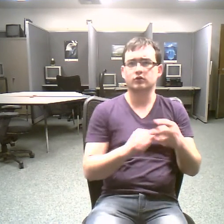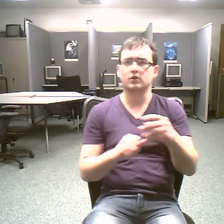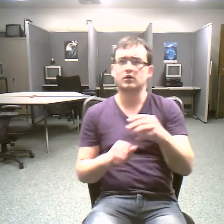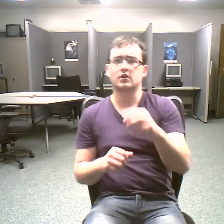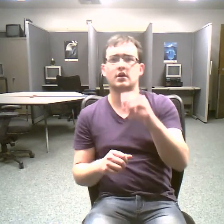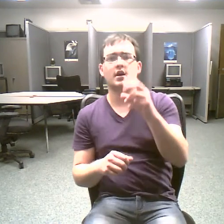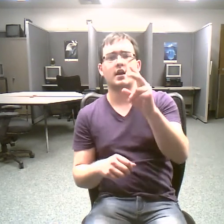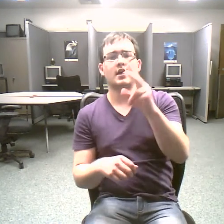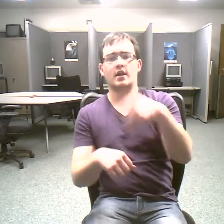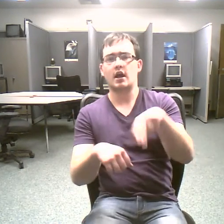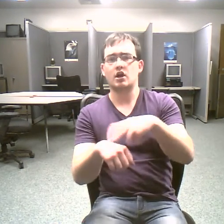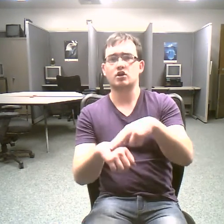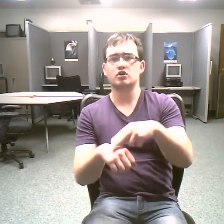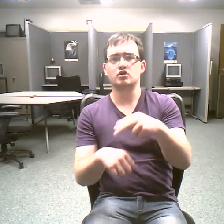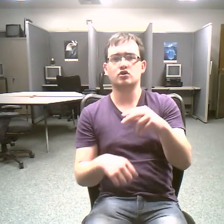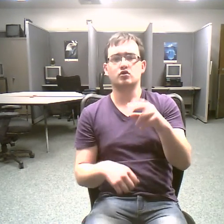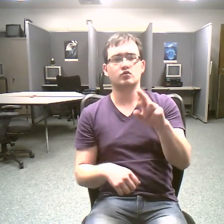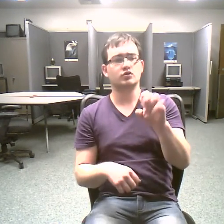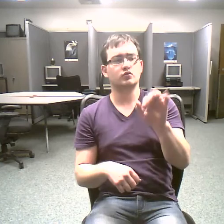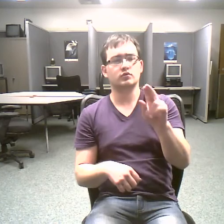do not but be